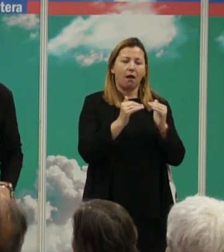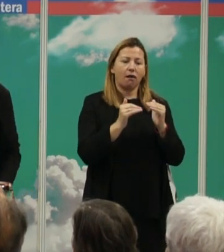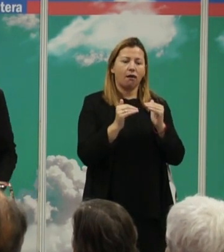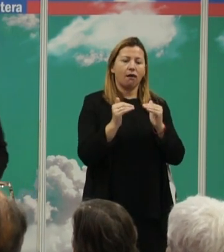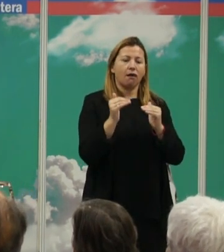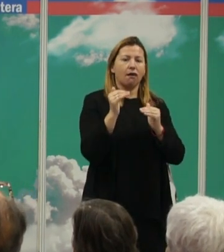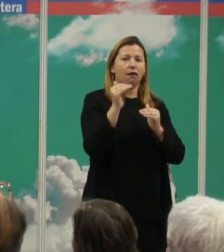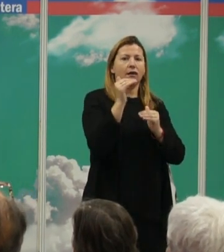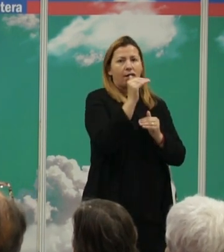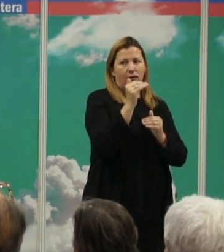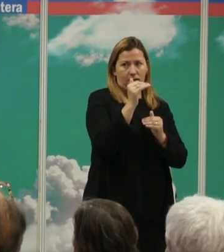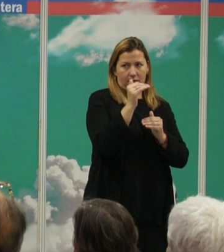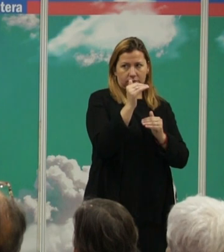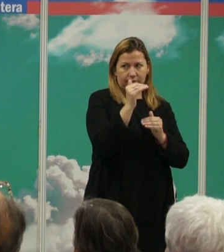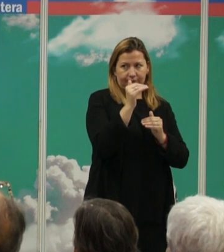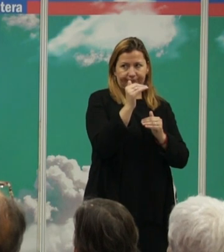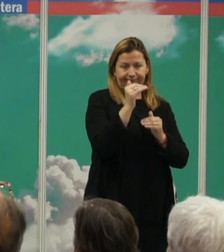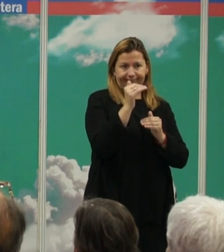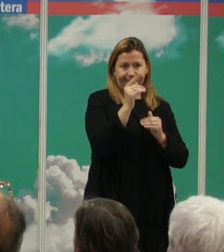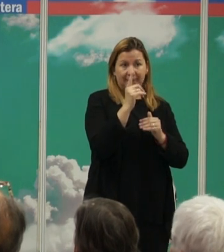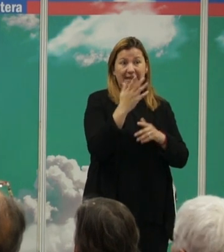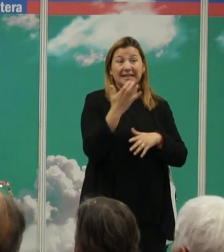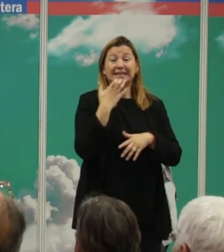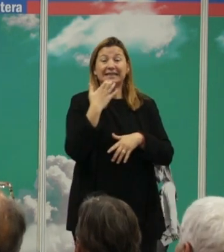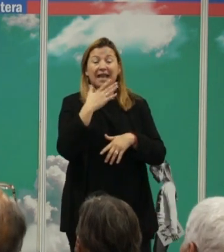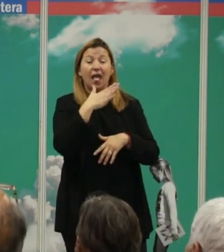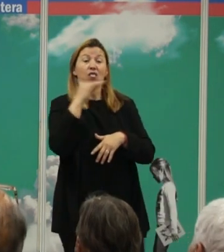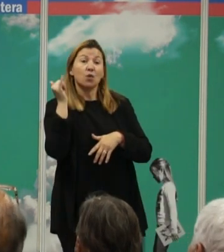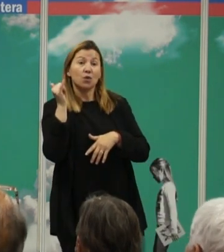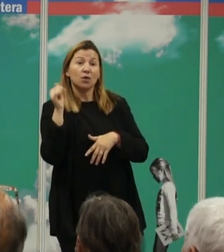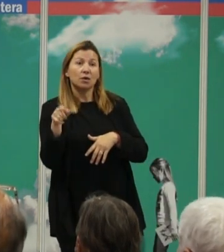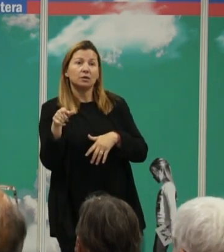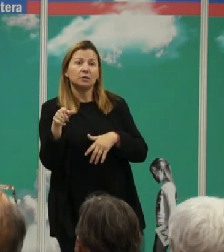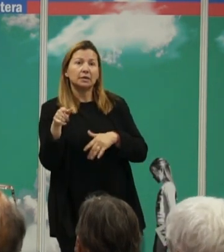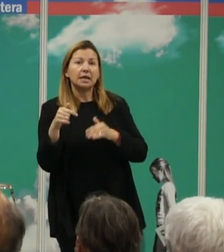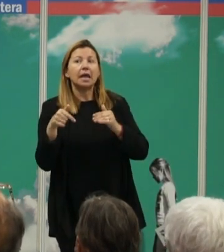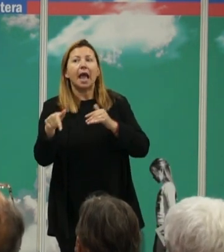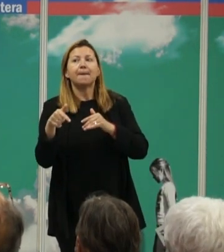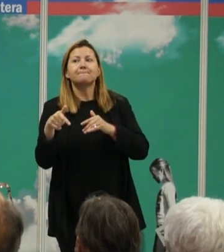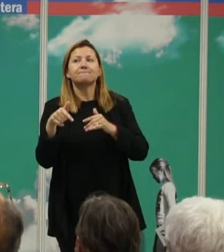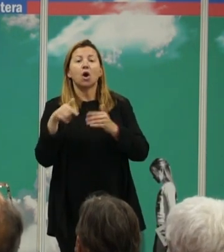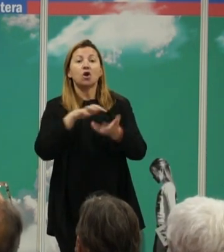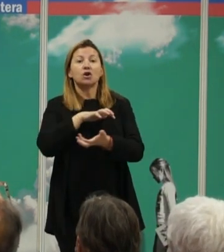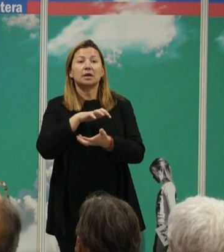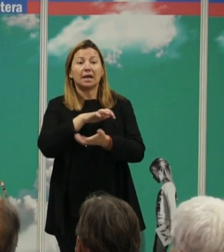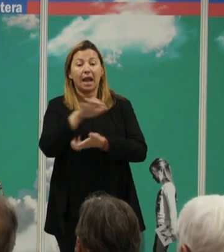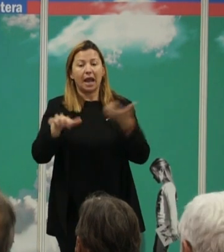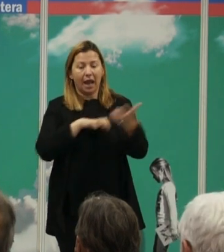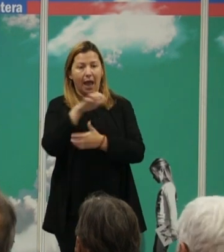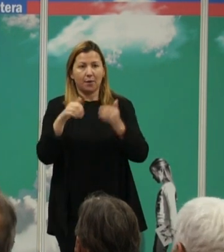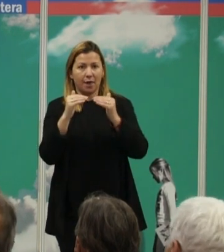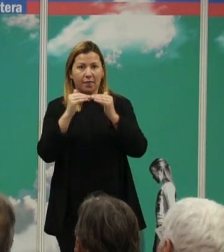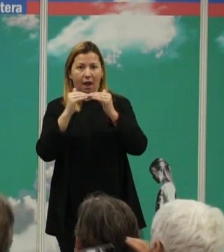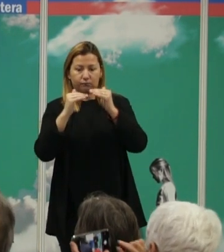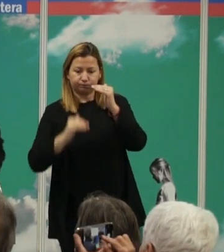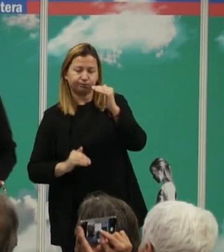que cabría esperar por su posición filogenética y si es azul es porque es significativamente menor de lo que cabría